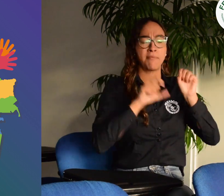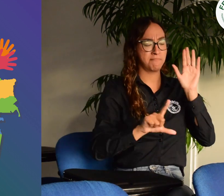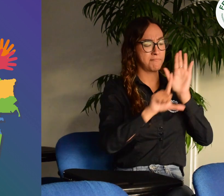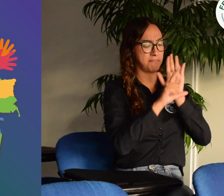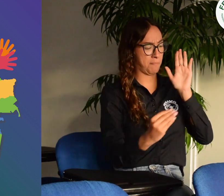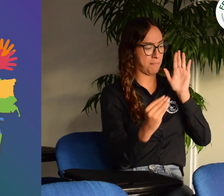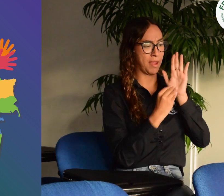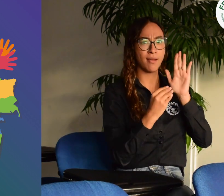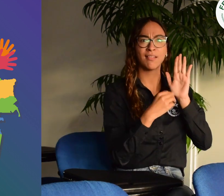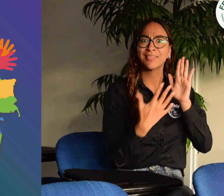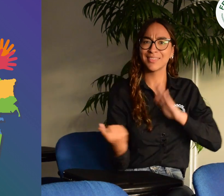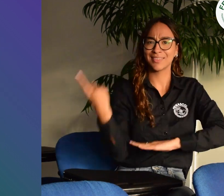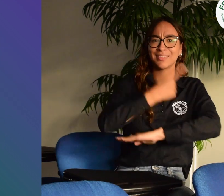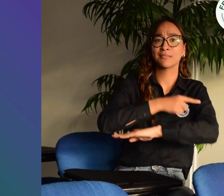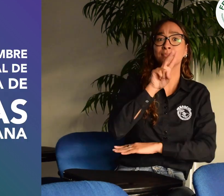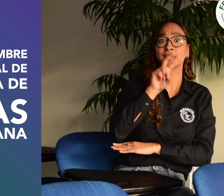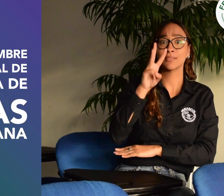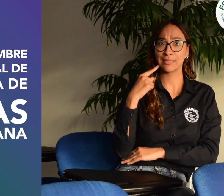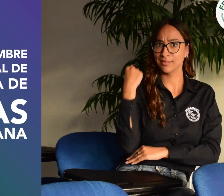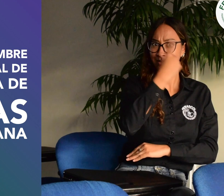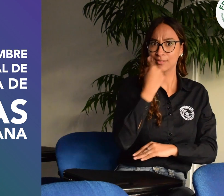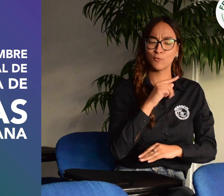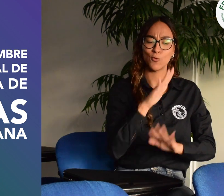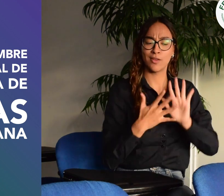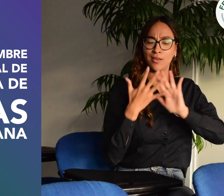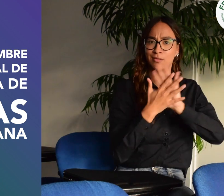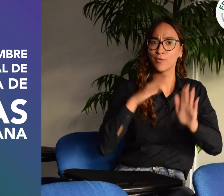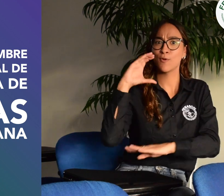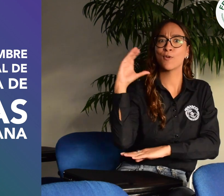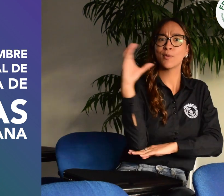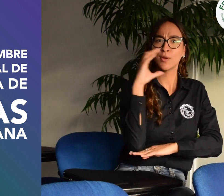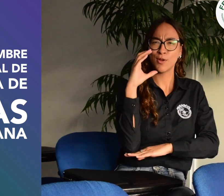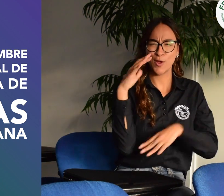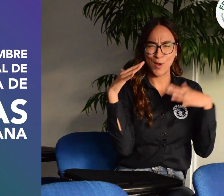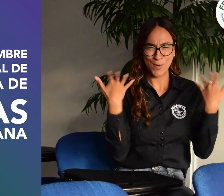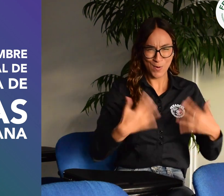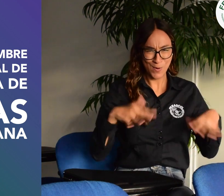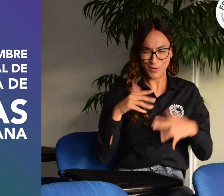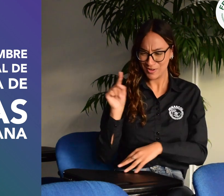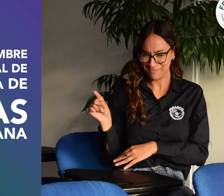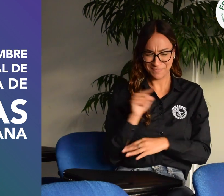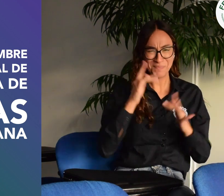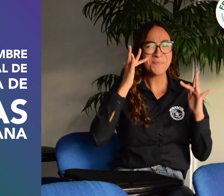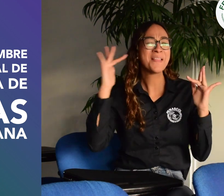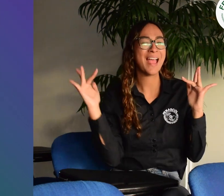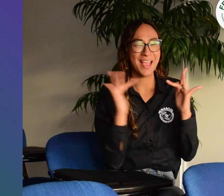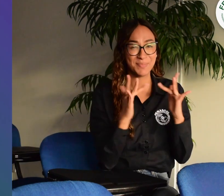23 de septiembre de cada año como el Día Nacional de la Lengua de Señas colombiana. ¡Guau! Coinciden las fechas.